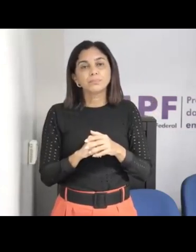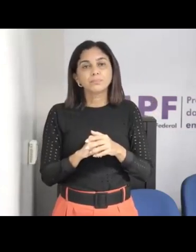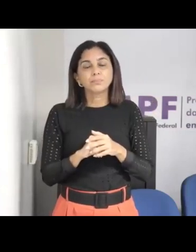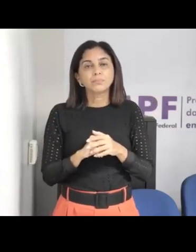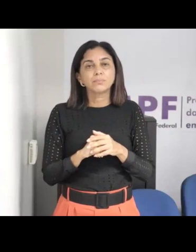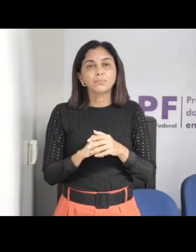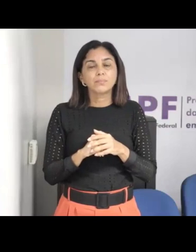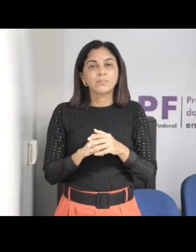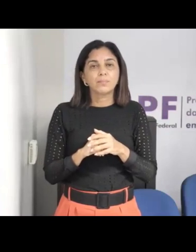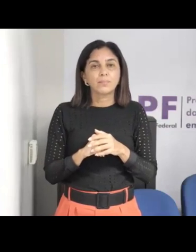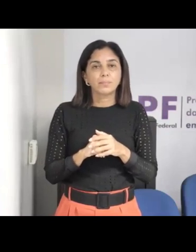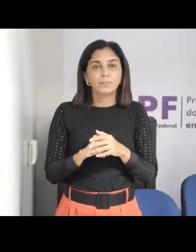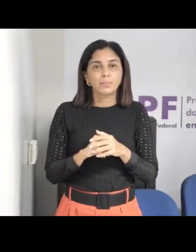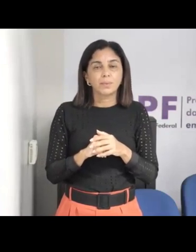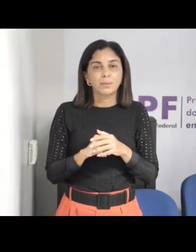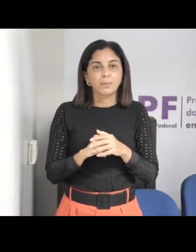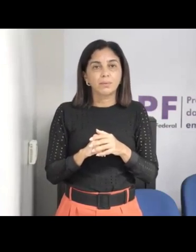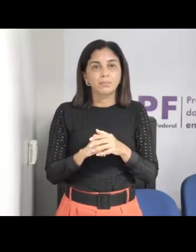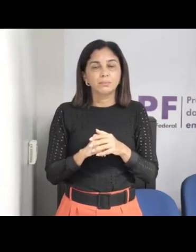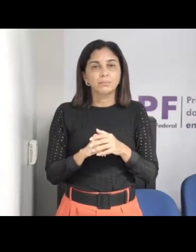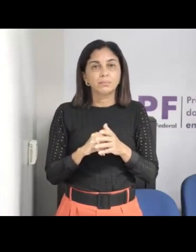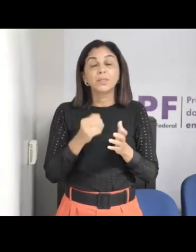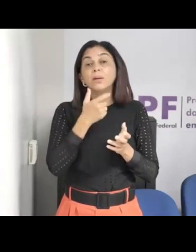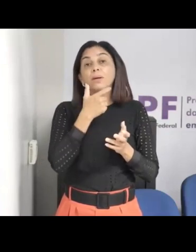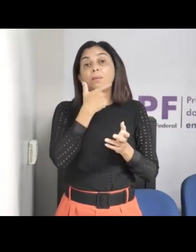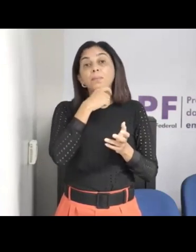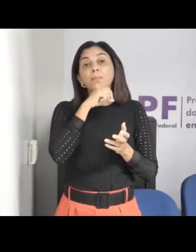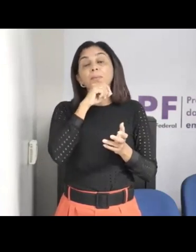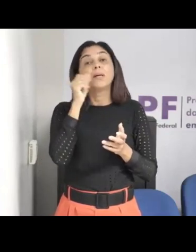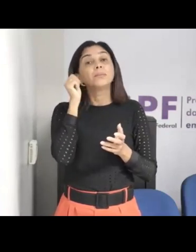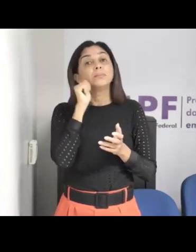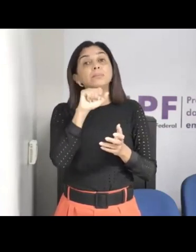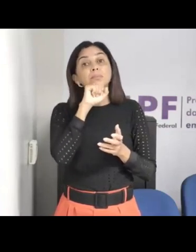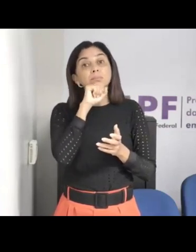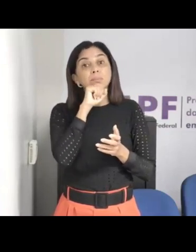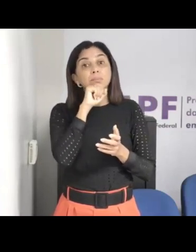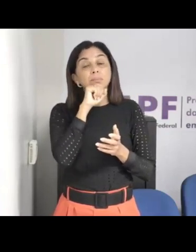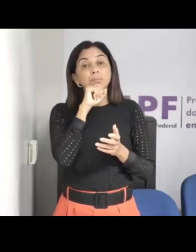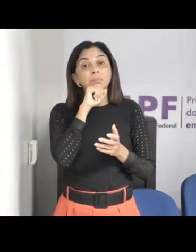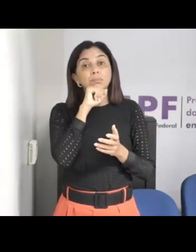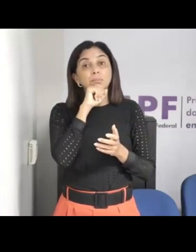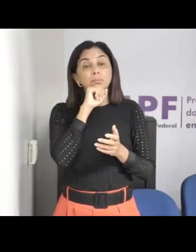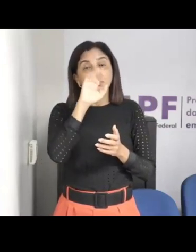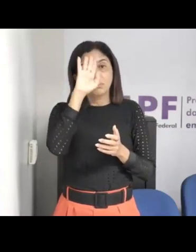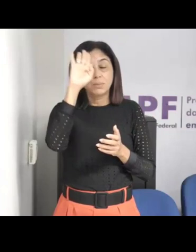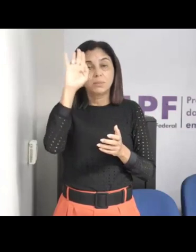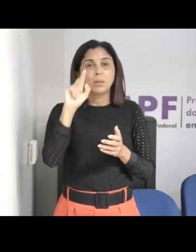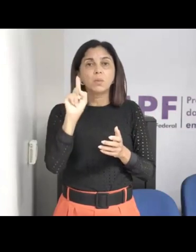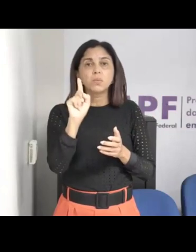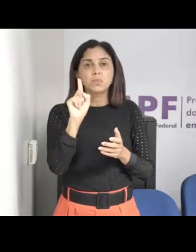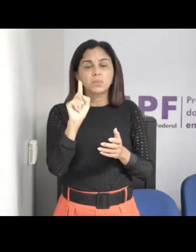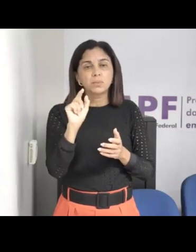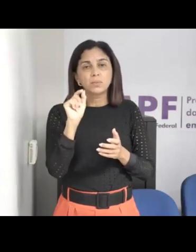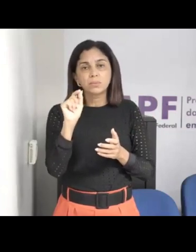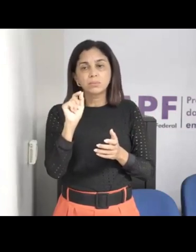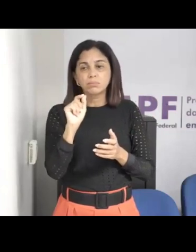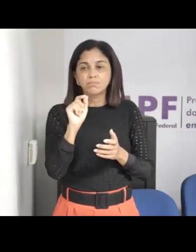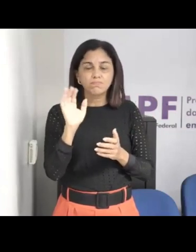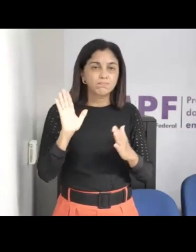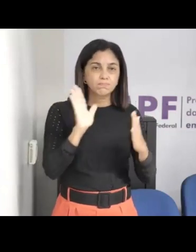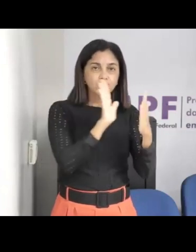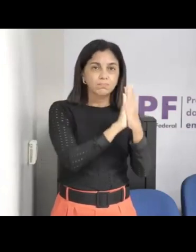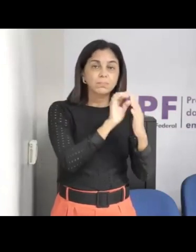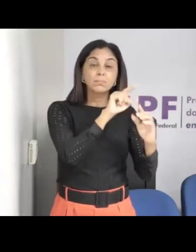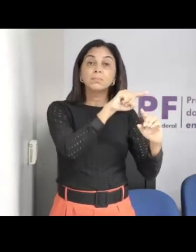gente vá à escola e fale, não, eu não quero assinar esse termo, se eu assinei, me daria, eu quero fazer uma rescisão aí, porque eu não, não quero que